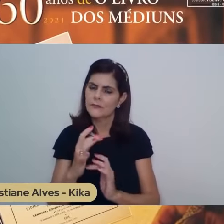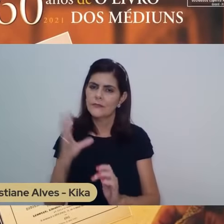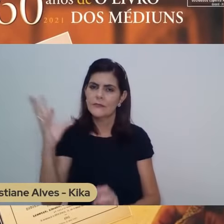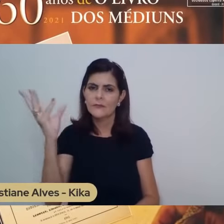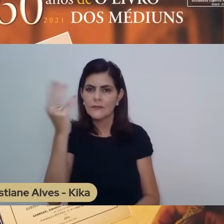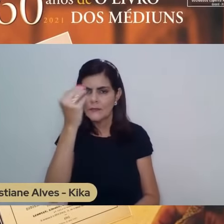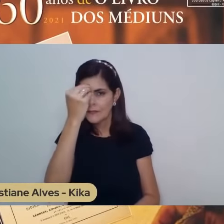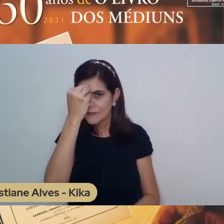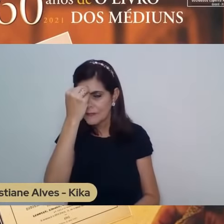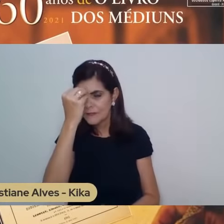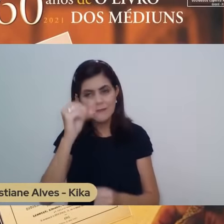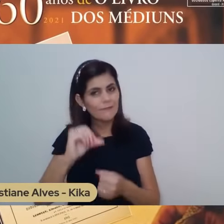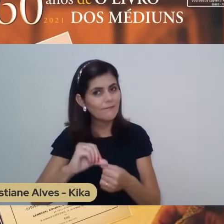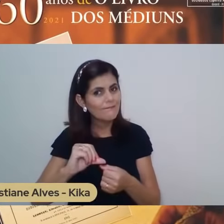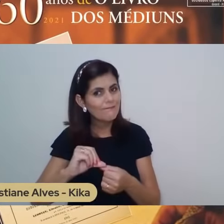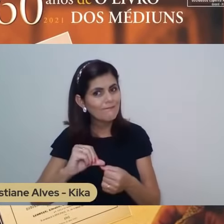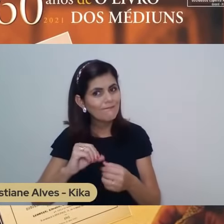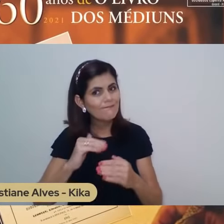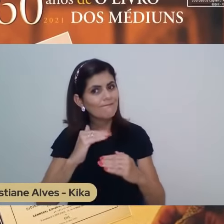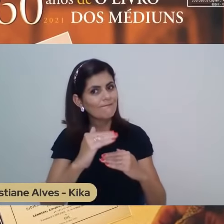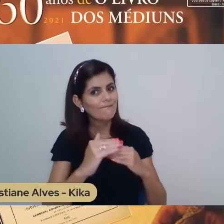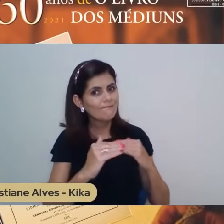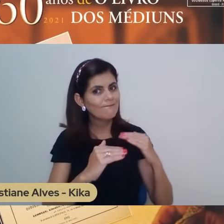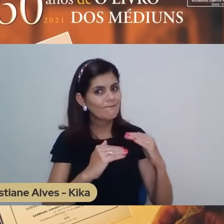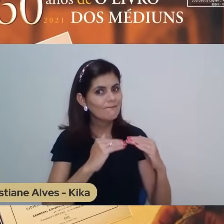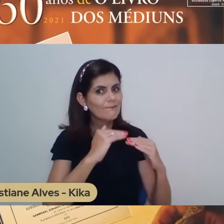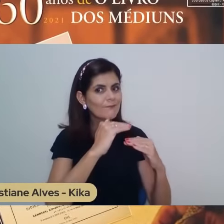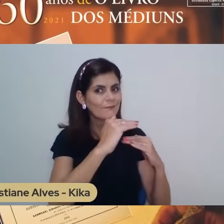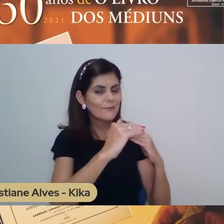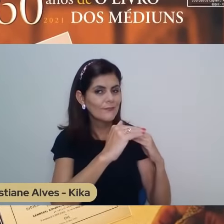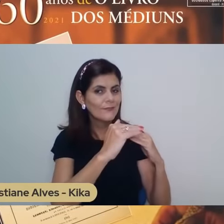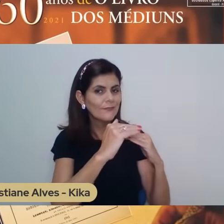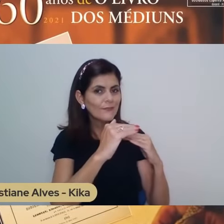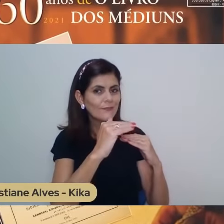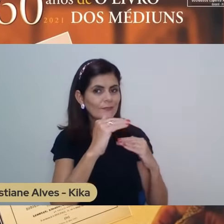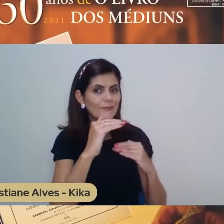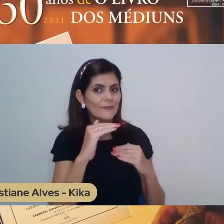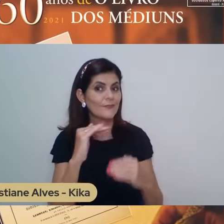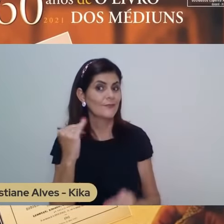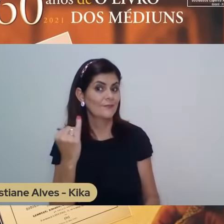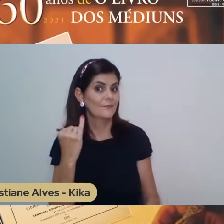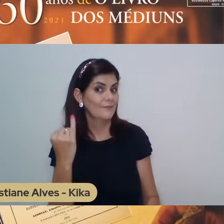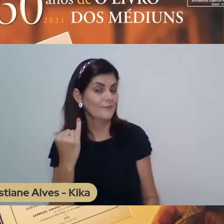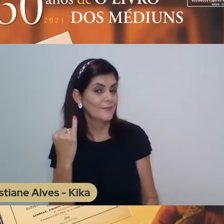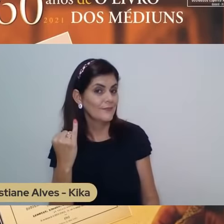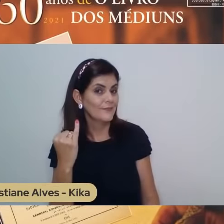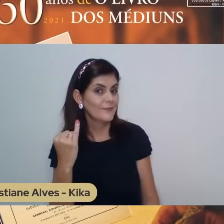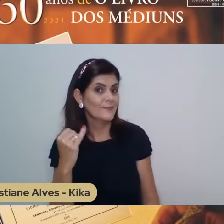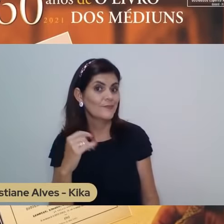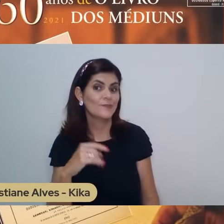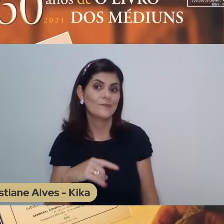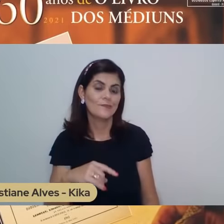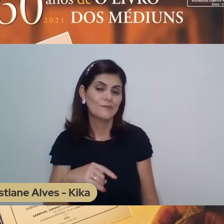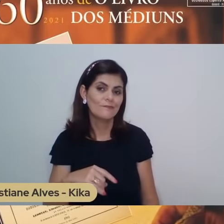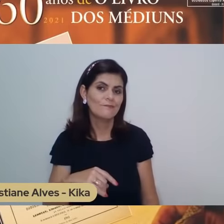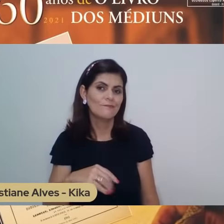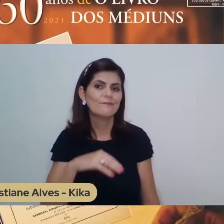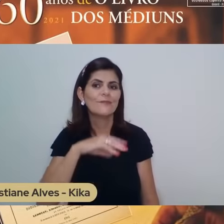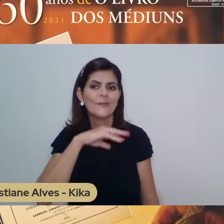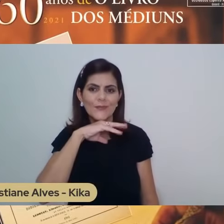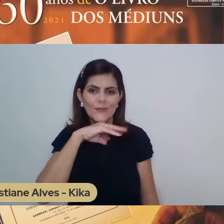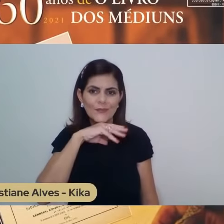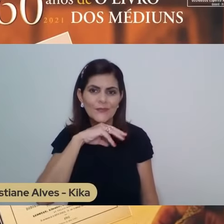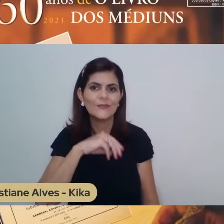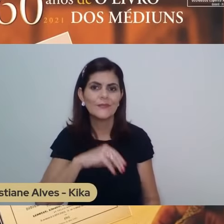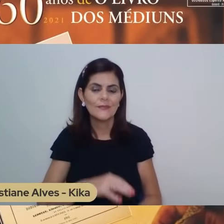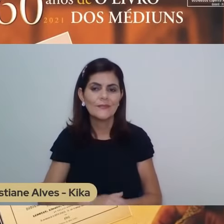uma escada para subir nos galarins da fama no mundo, mais cedo ou mais tarde há de cair fundo no abismo